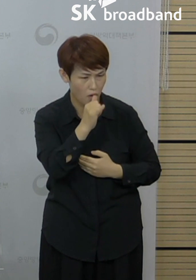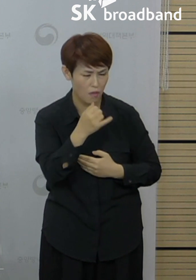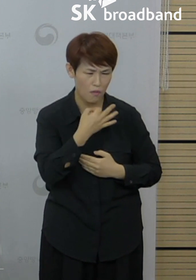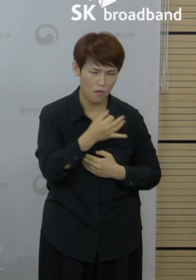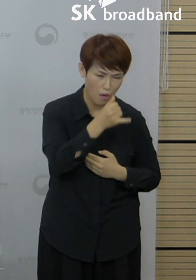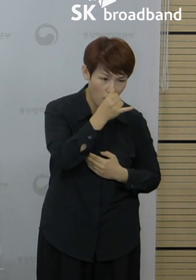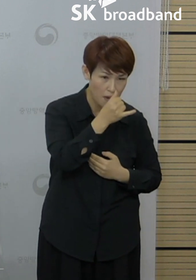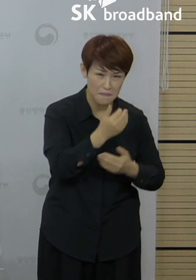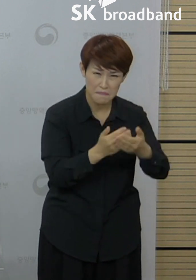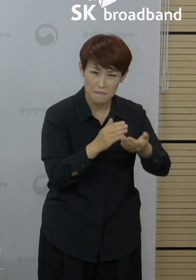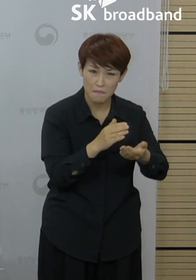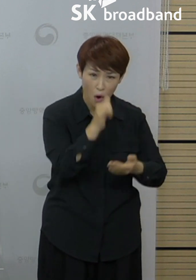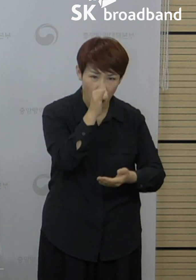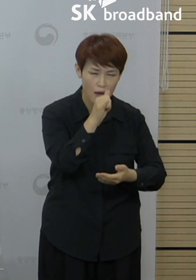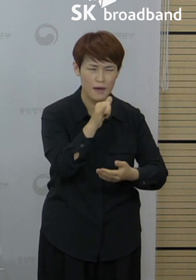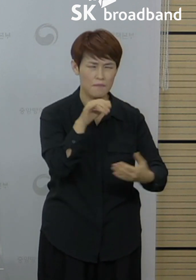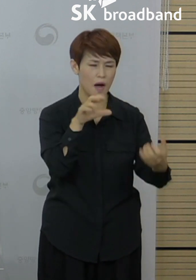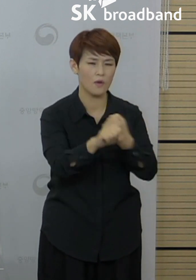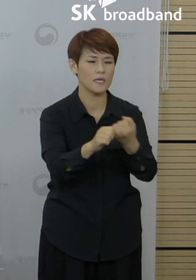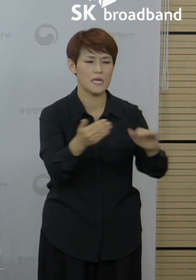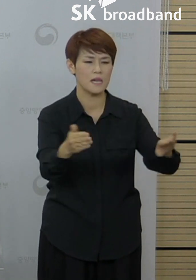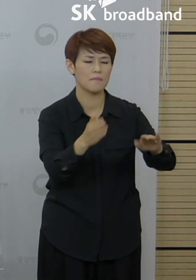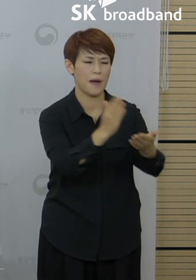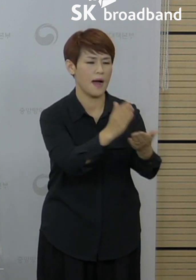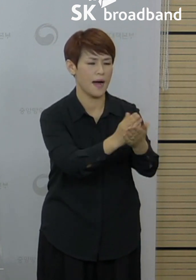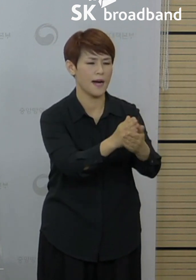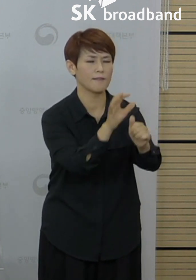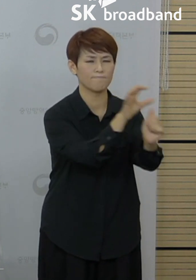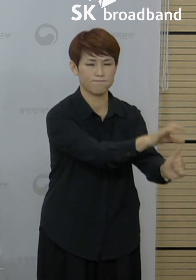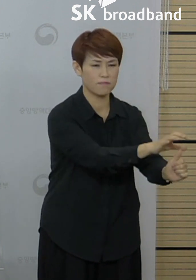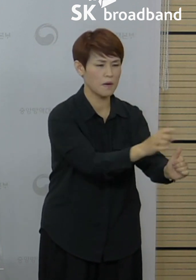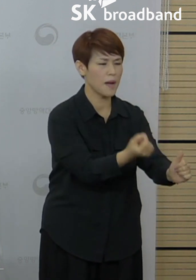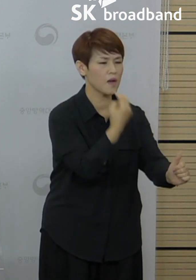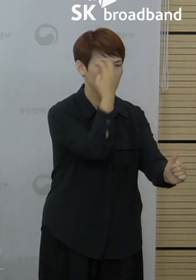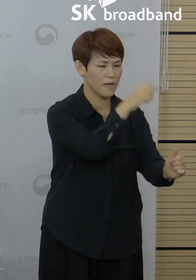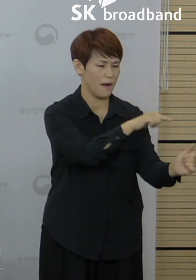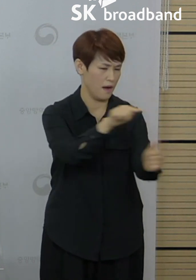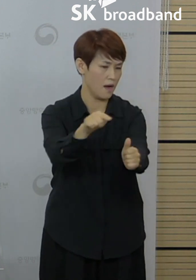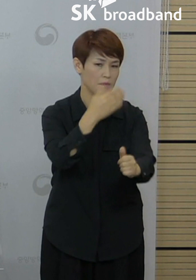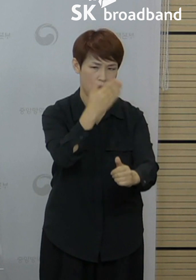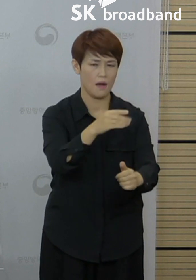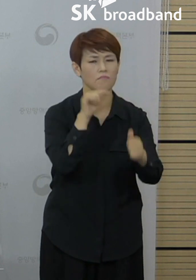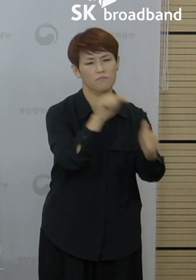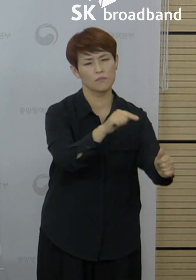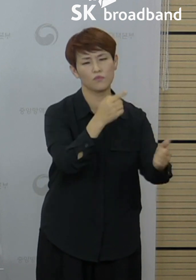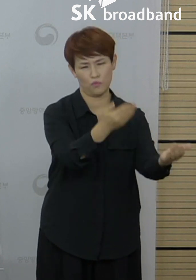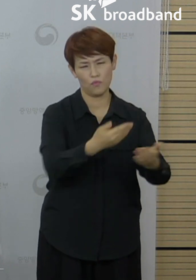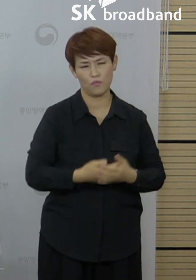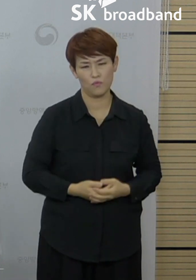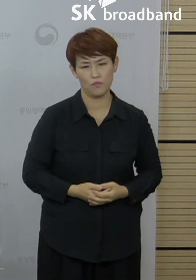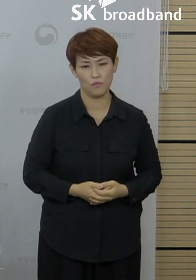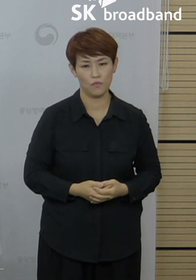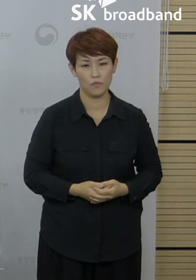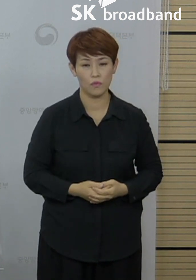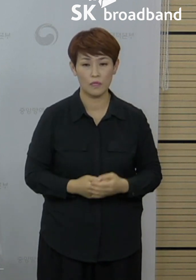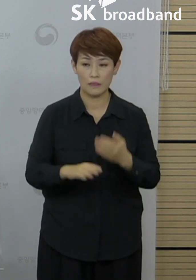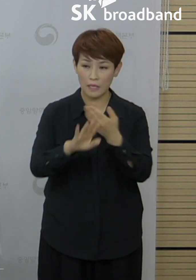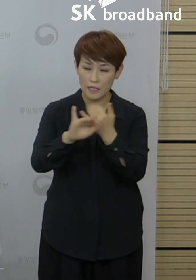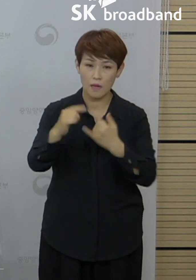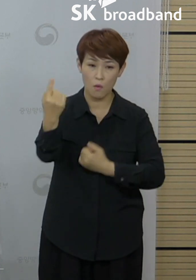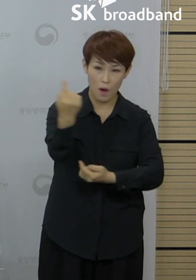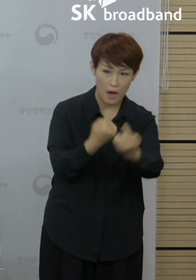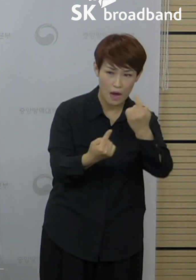발생하면 즉시 업무에서 배제하고 신속히 검사를 받을 수 있도록 하여 주시고 외부인 면회나